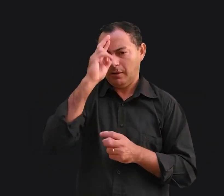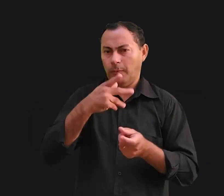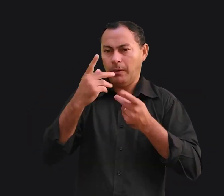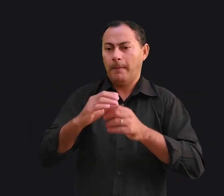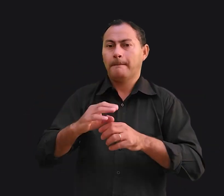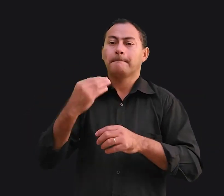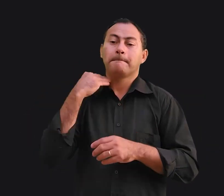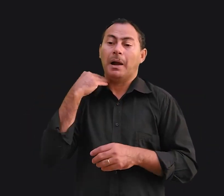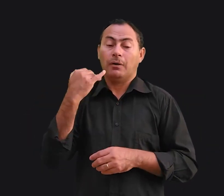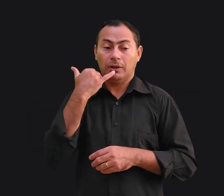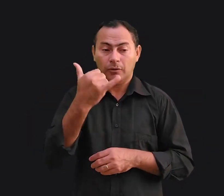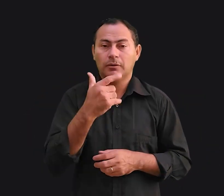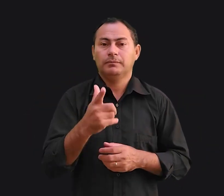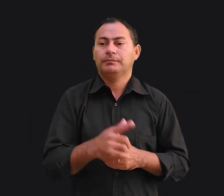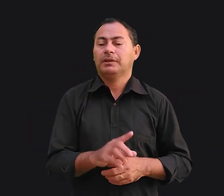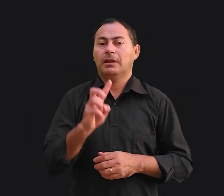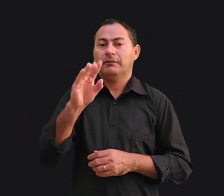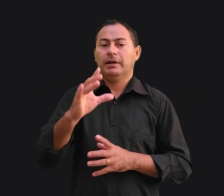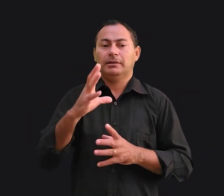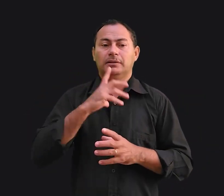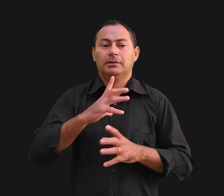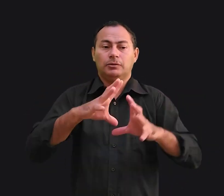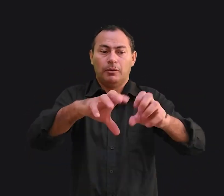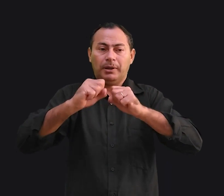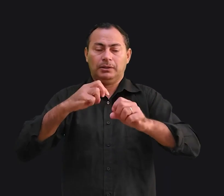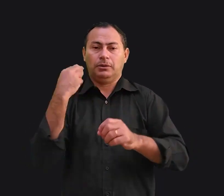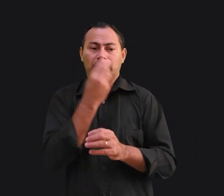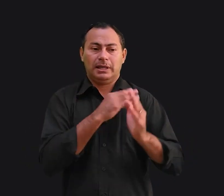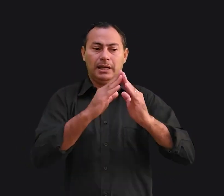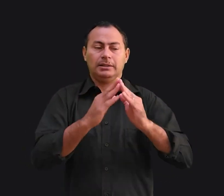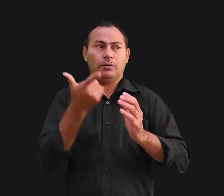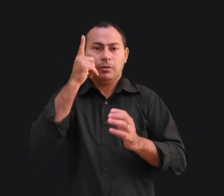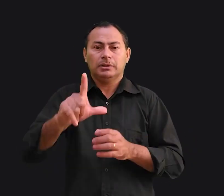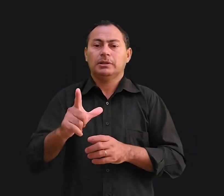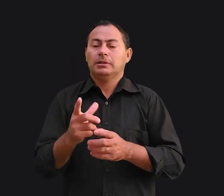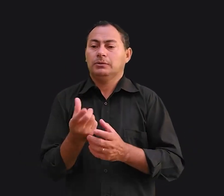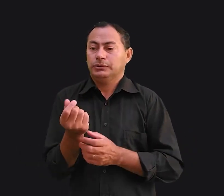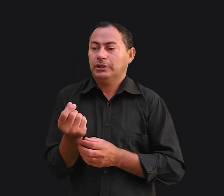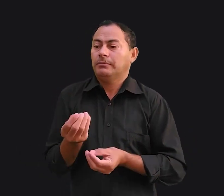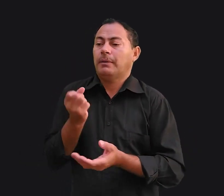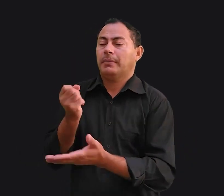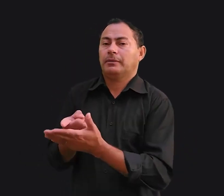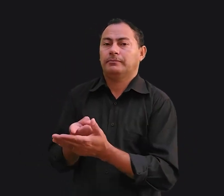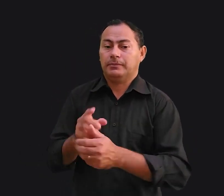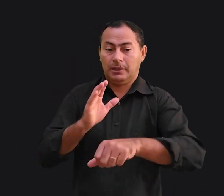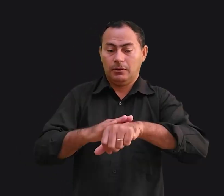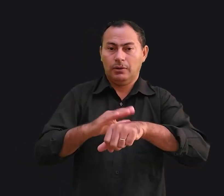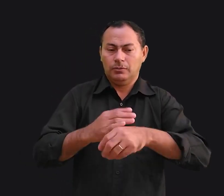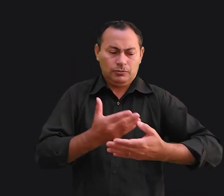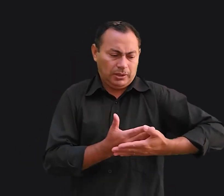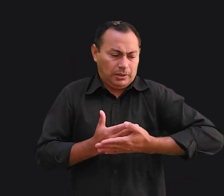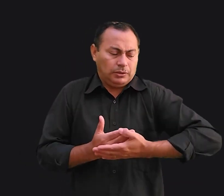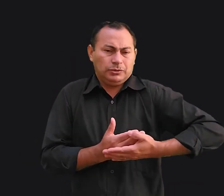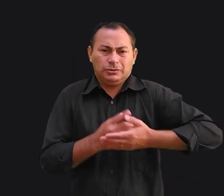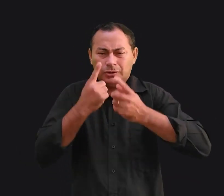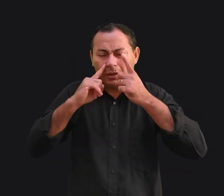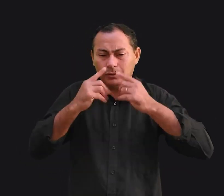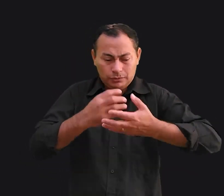O banco ligou hoje e disse que eles vão tomar nossa casa se nós não arranjarmos o dinheiro. Nessa hora, o neném chorando e todo sujo de